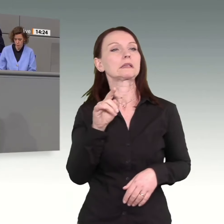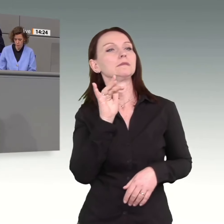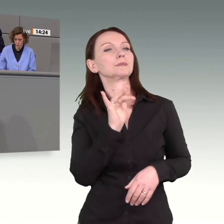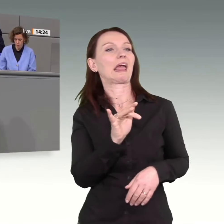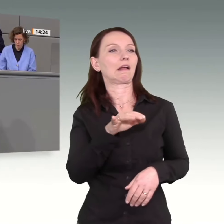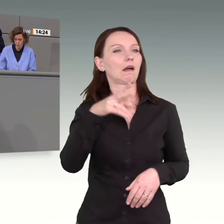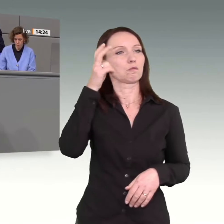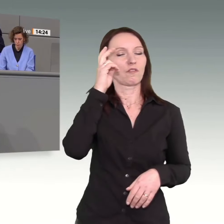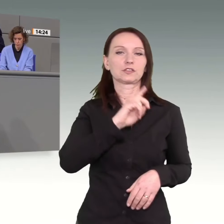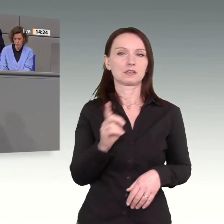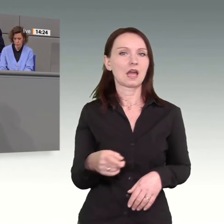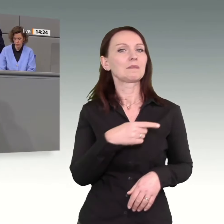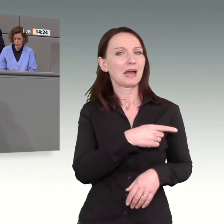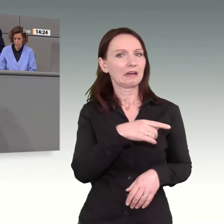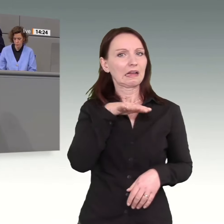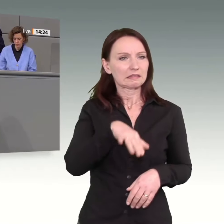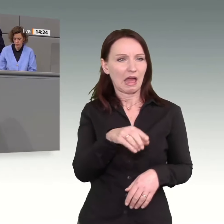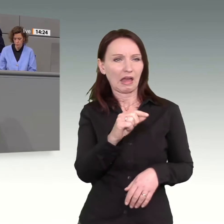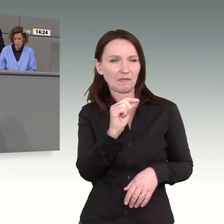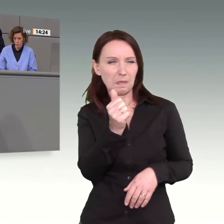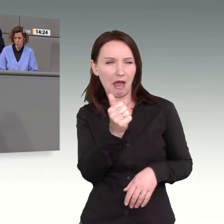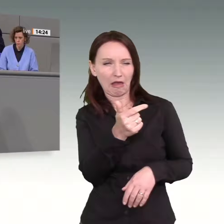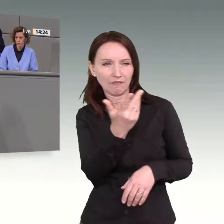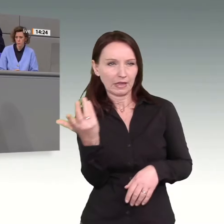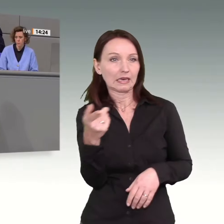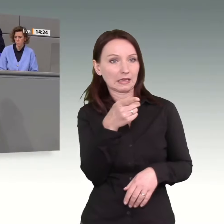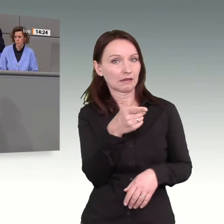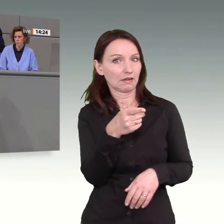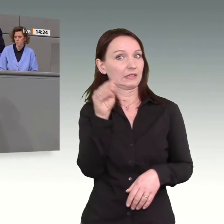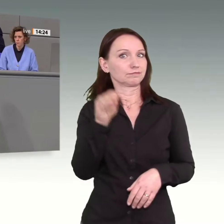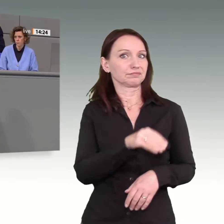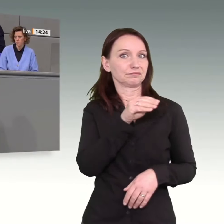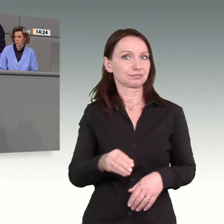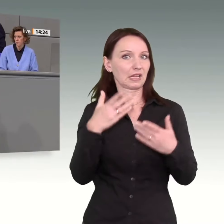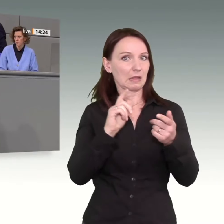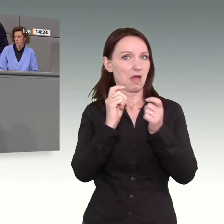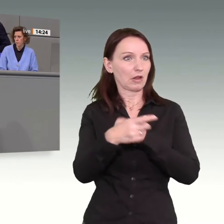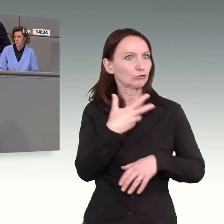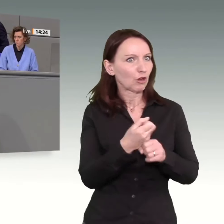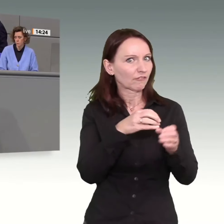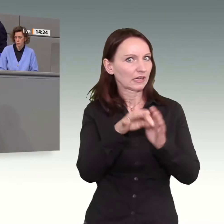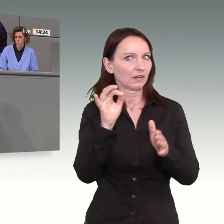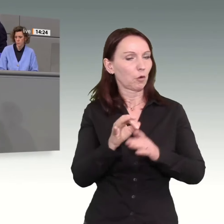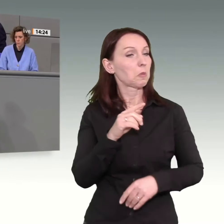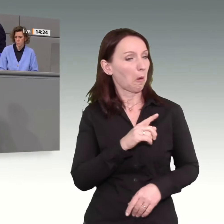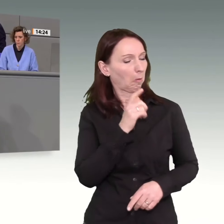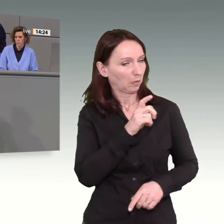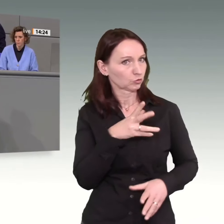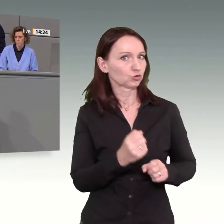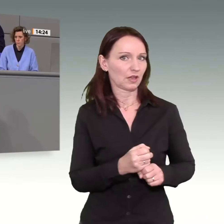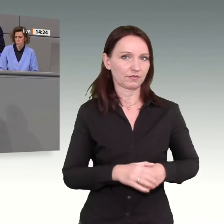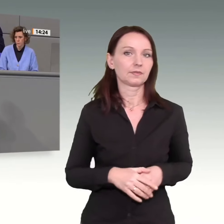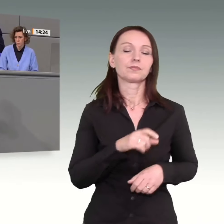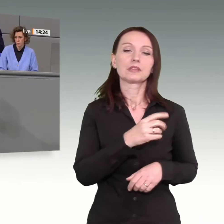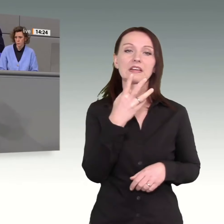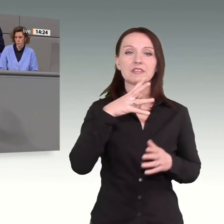ausgerechnet die wenige gefunden, die den Klimawandel ignorieren. Das muss man ja auch erst mal schaffen. Sie haben also vier Seiten geschrieben